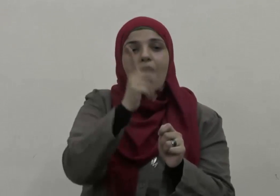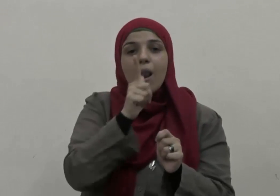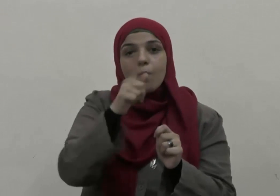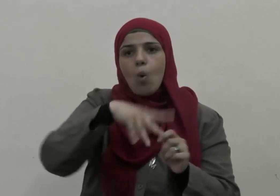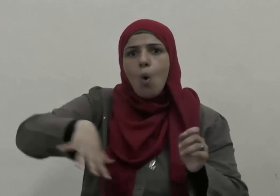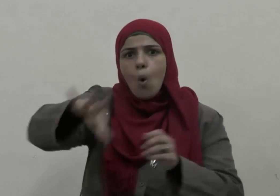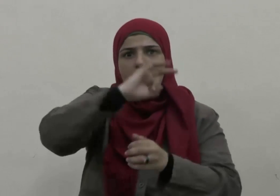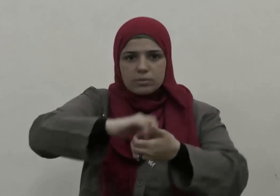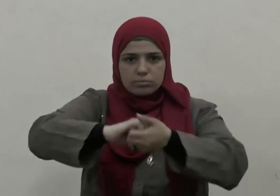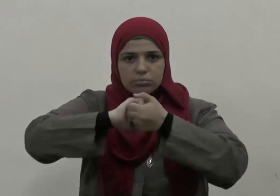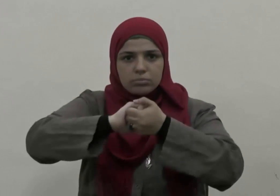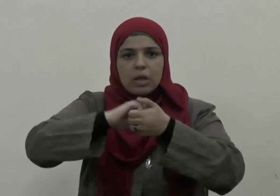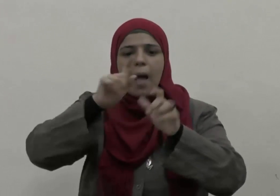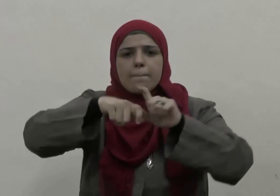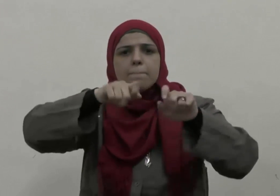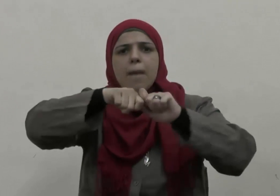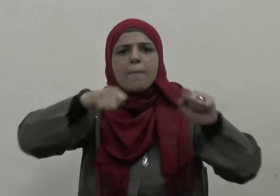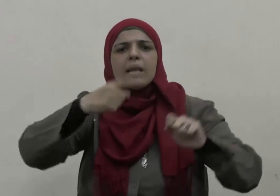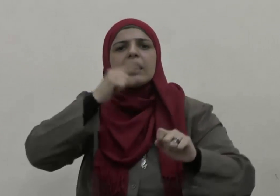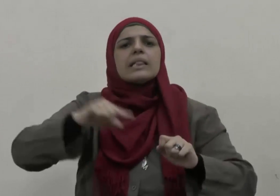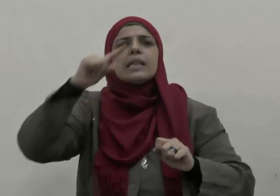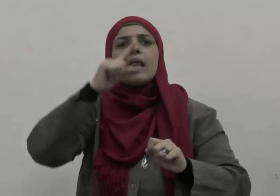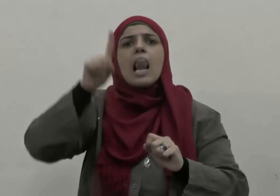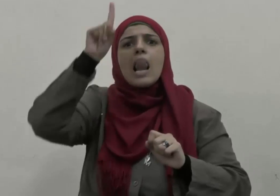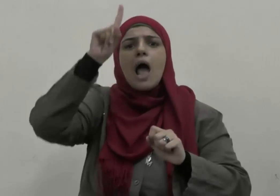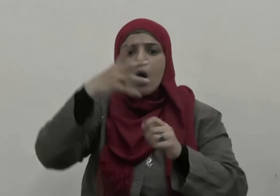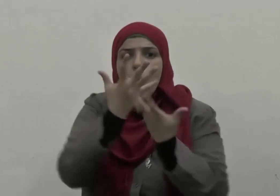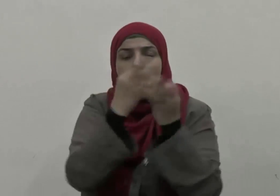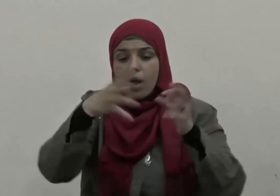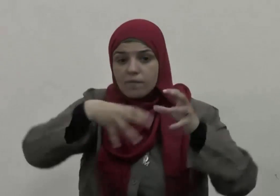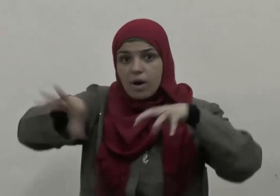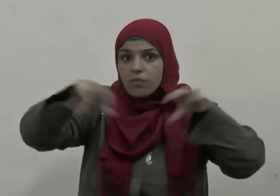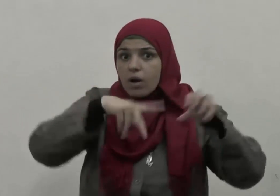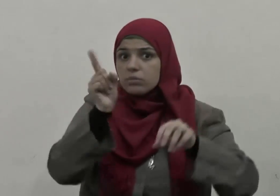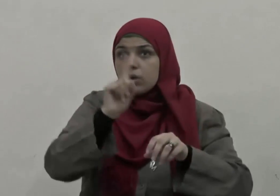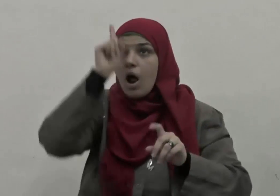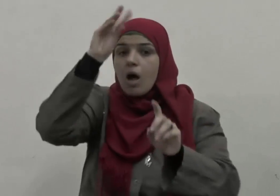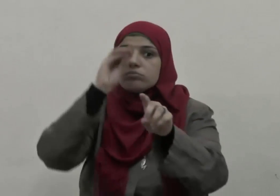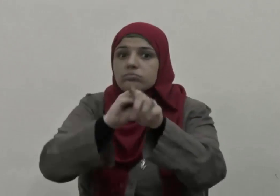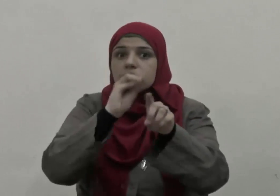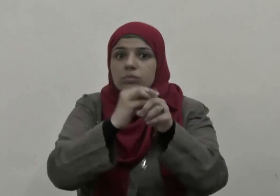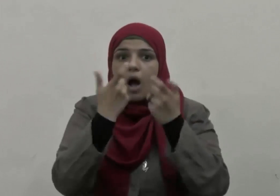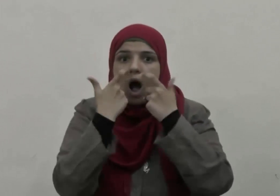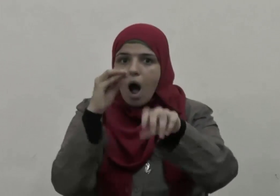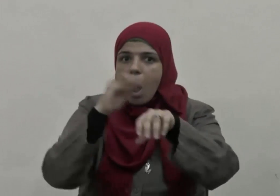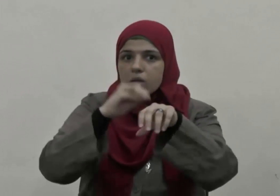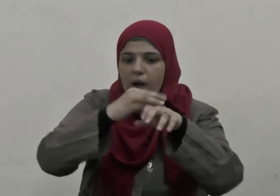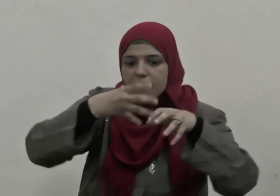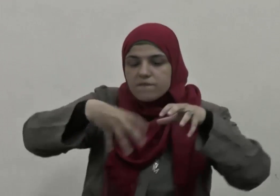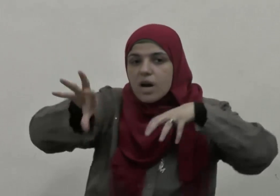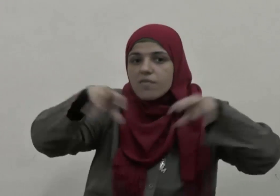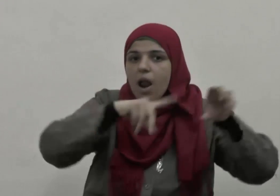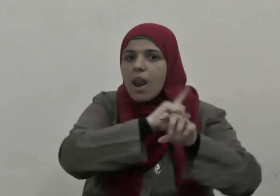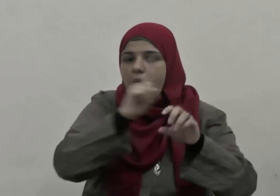واعتصموا بحبل الله جميعا ولا تفرقوا وحزرنا سبحانه من الفرقة